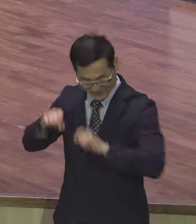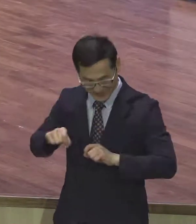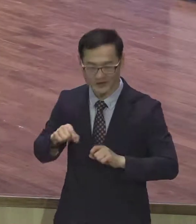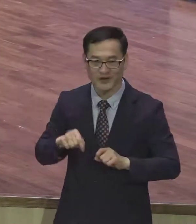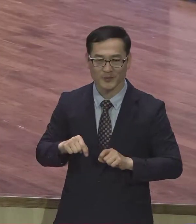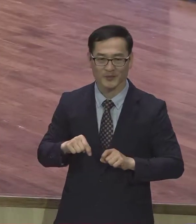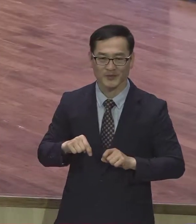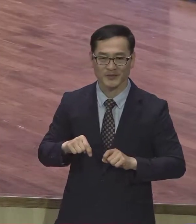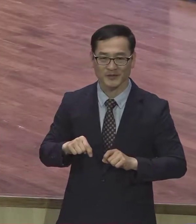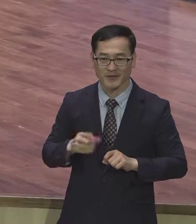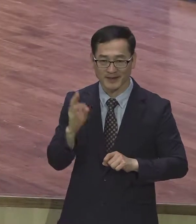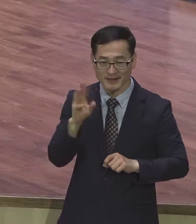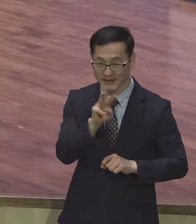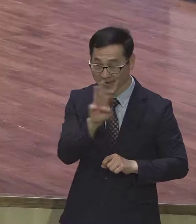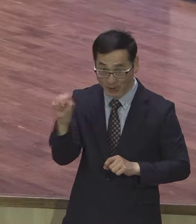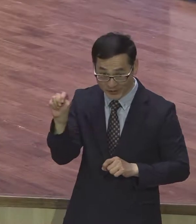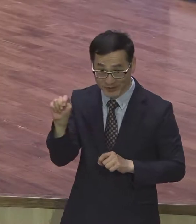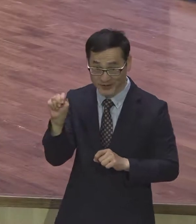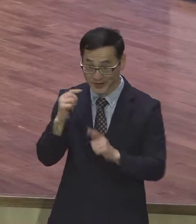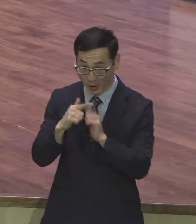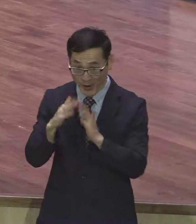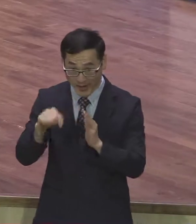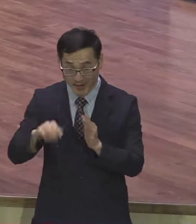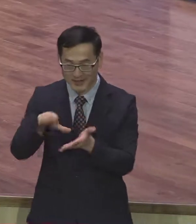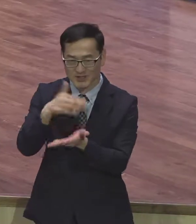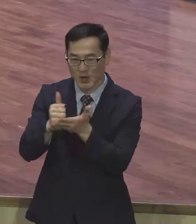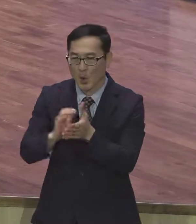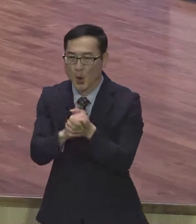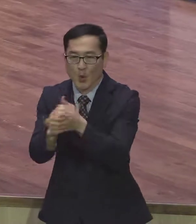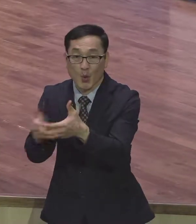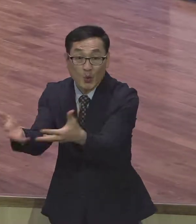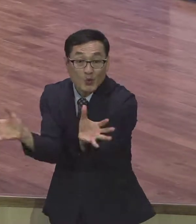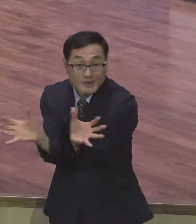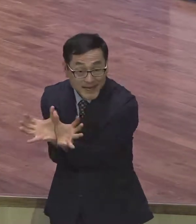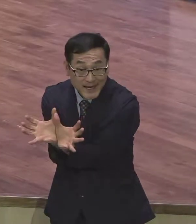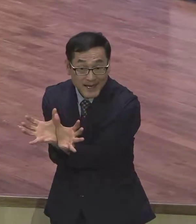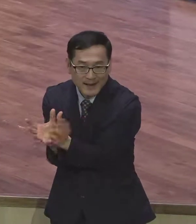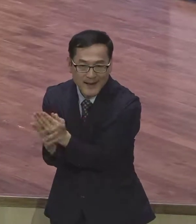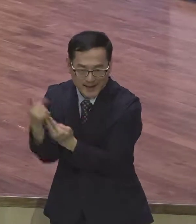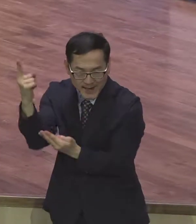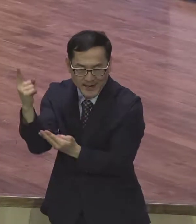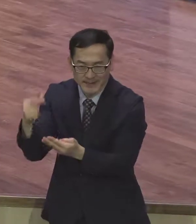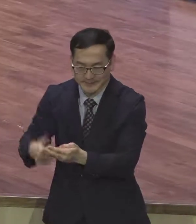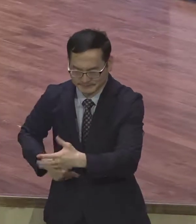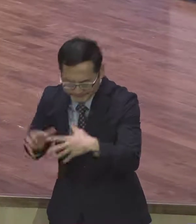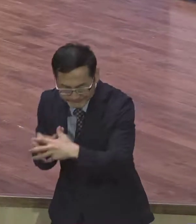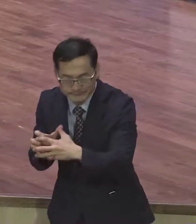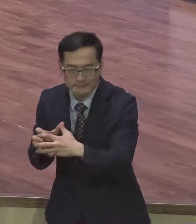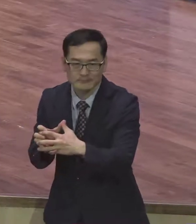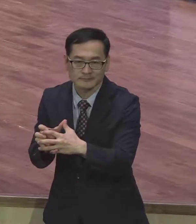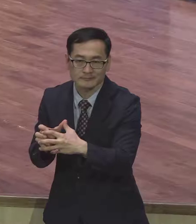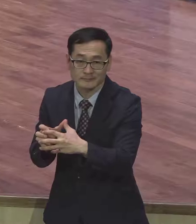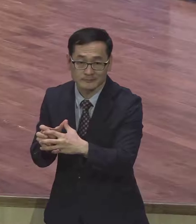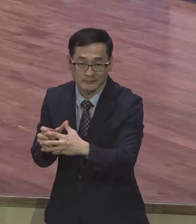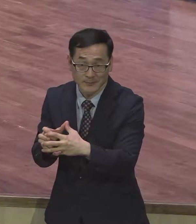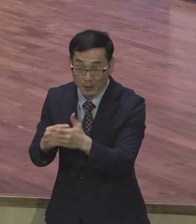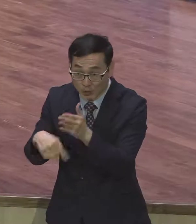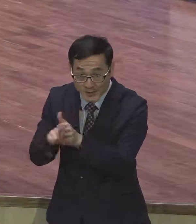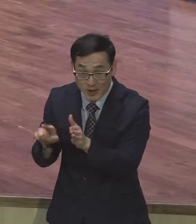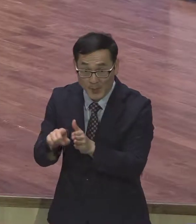공동체로서 멋진 사익을 해나가는 이것은요 여러분 한 분 한 분이 어떻게 해요 예원교회다 내가